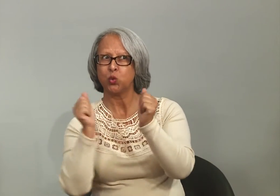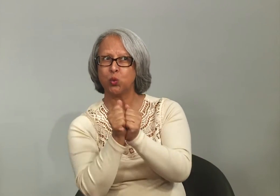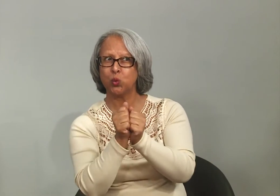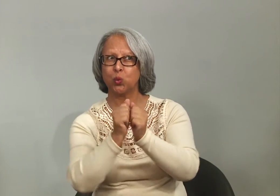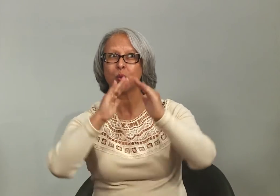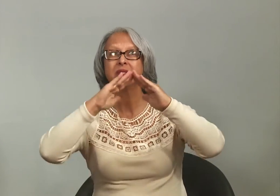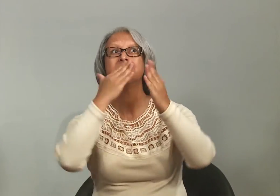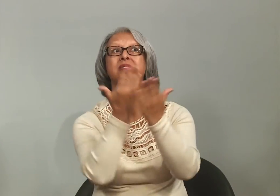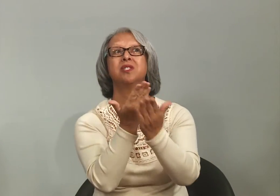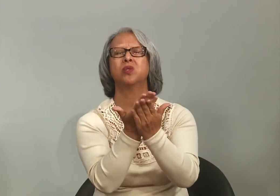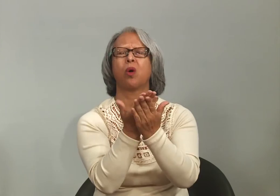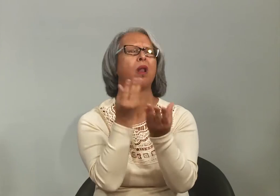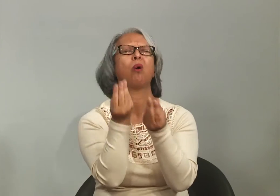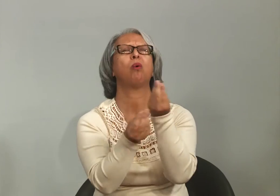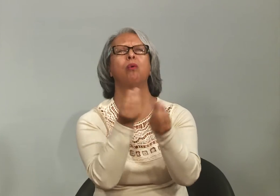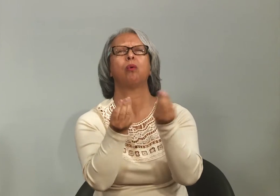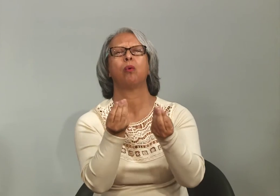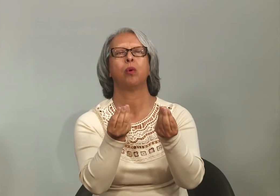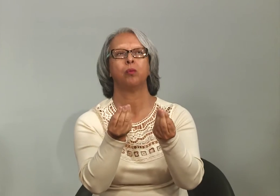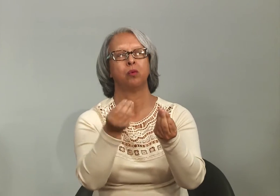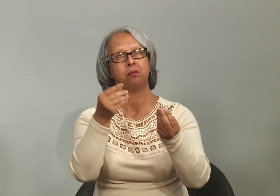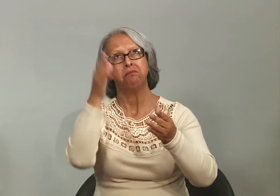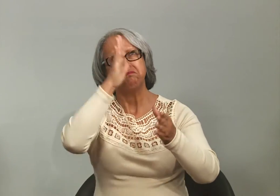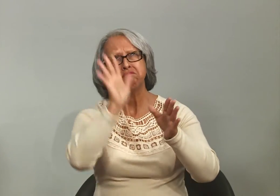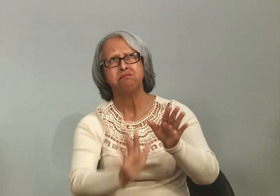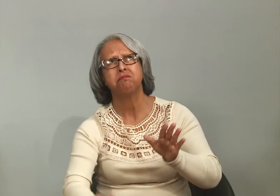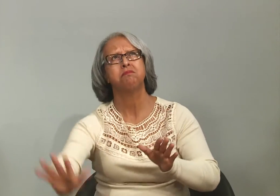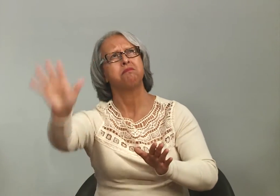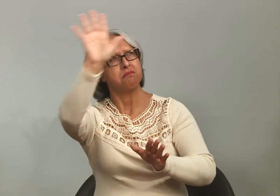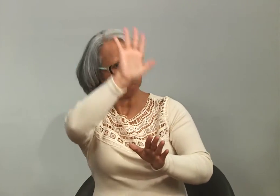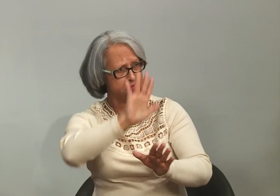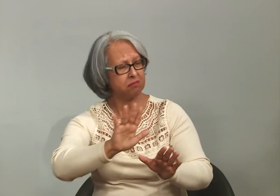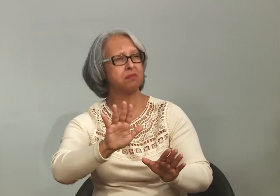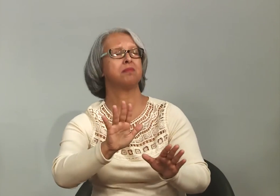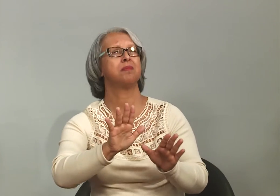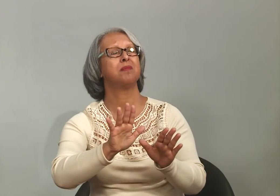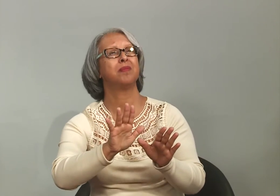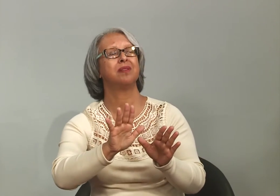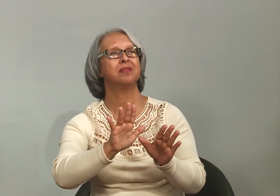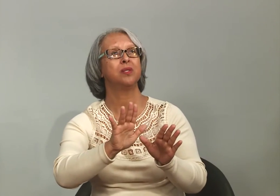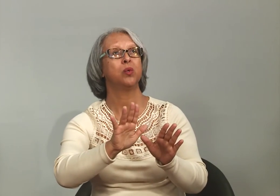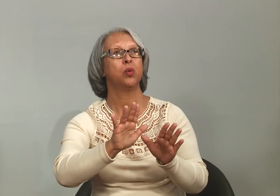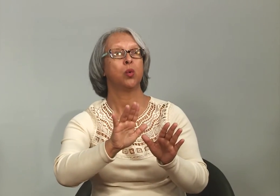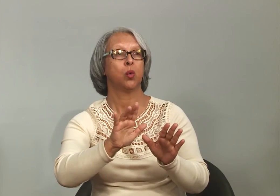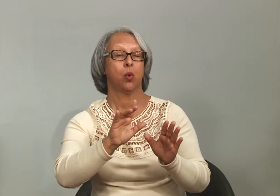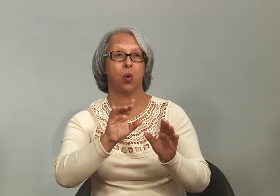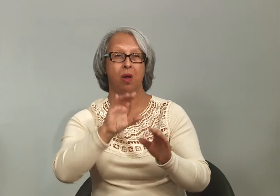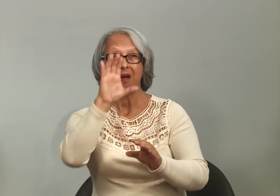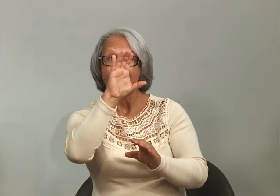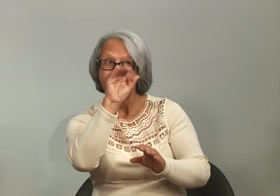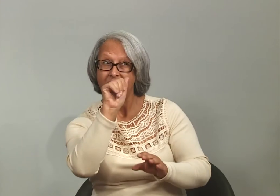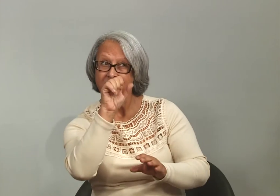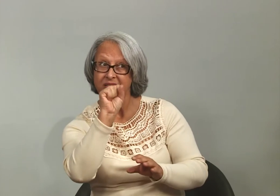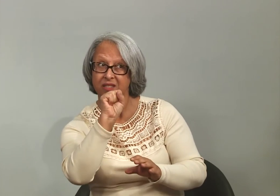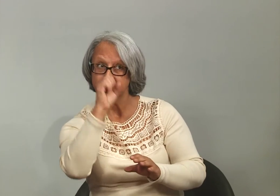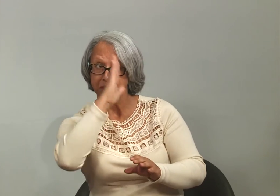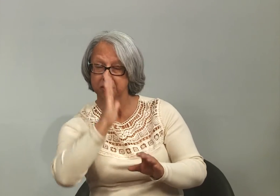estão vinculadas à escola. Então, escolas brasileiras, a